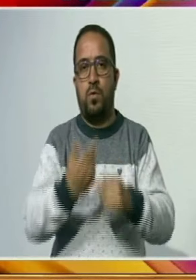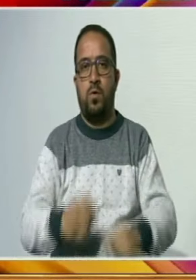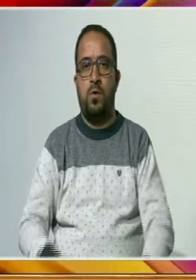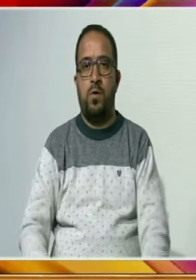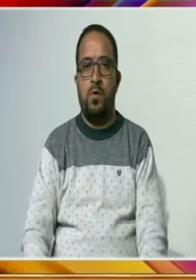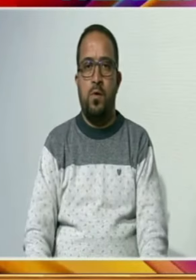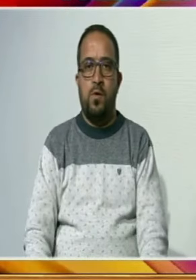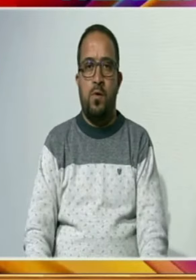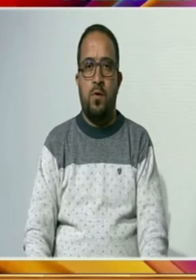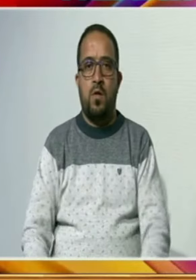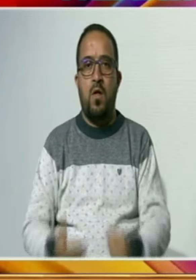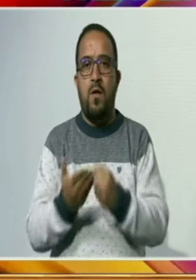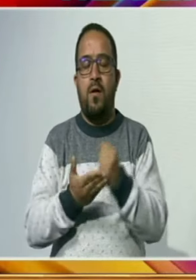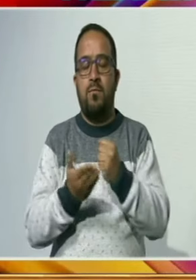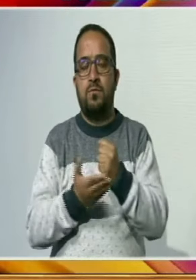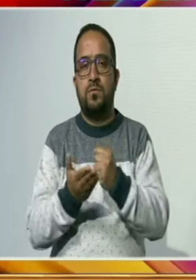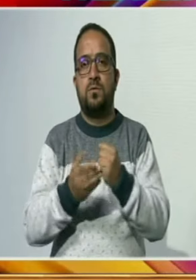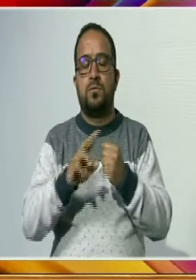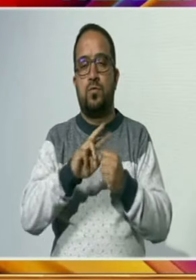اور کاشتکار